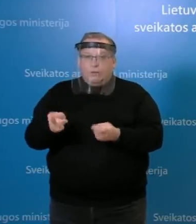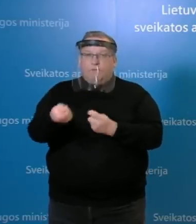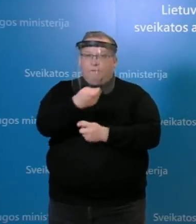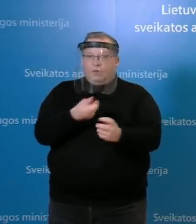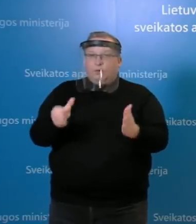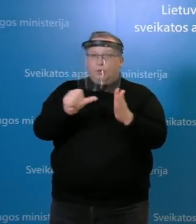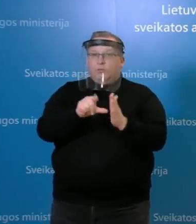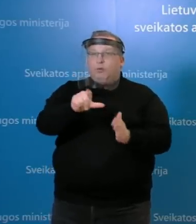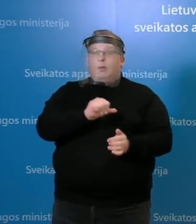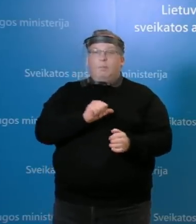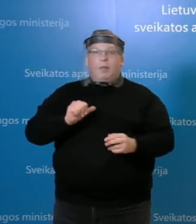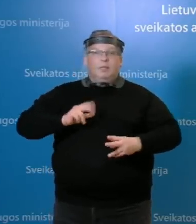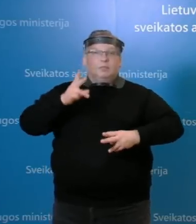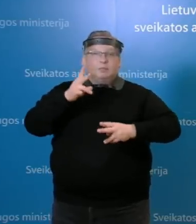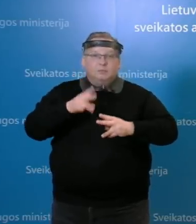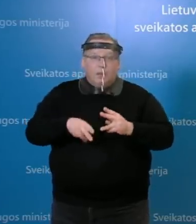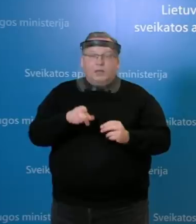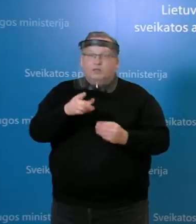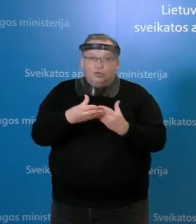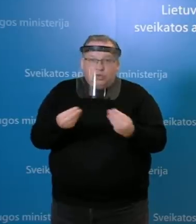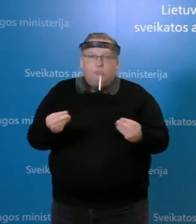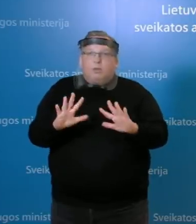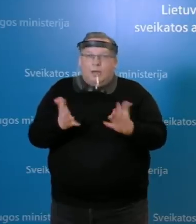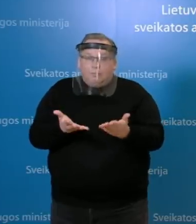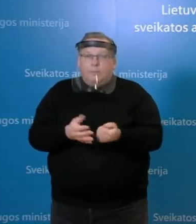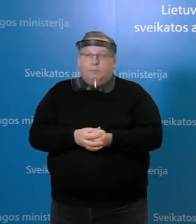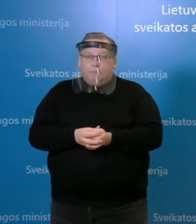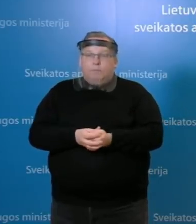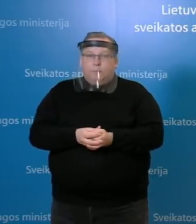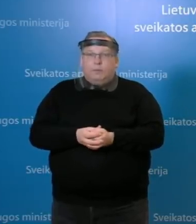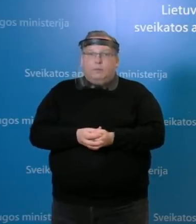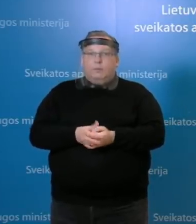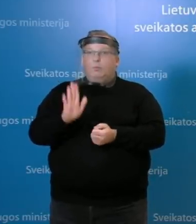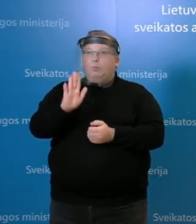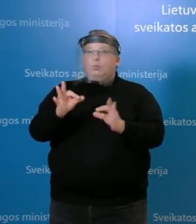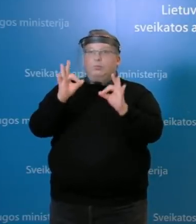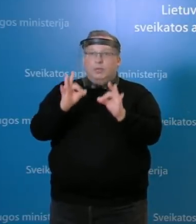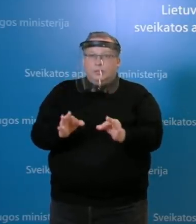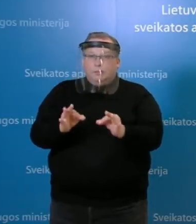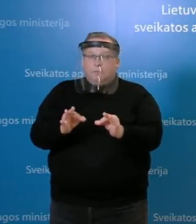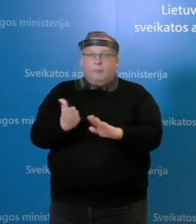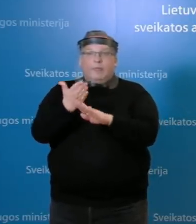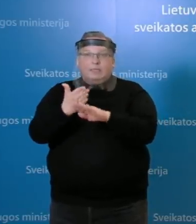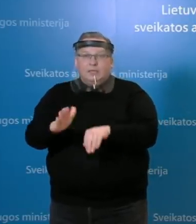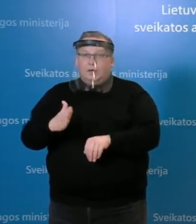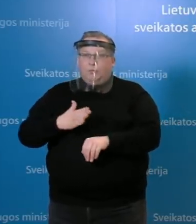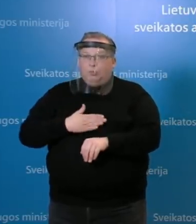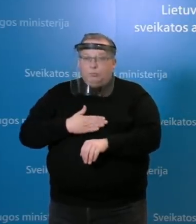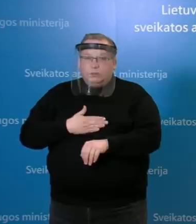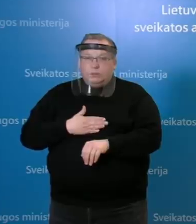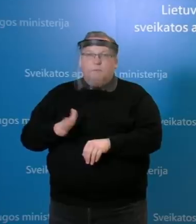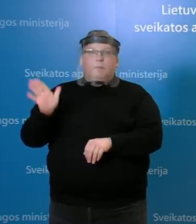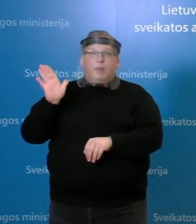atstovai, jie apsisprendžia, kaip vis dėl to daryti būtų teisingiausia, skiria mums laiko daugiau tam